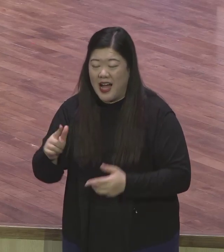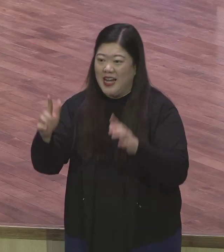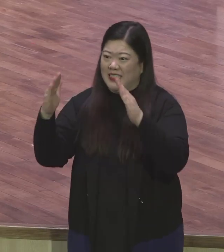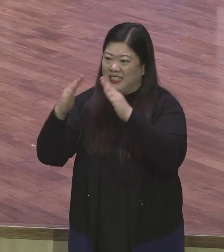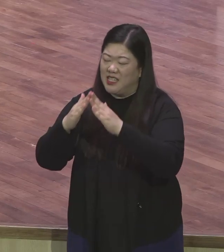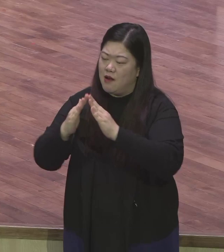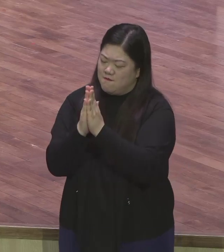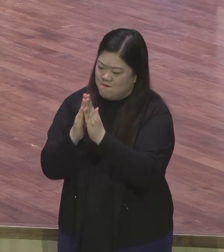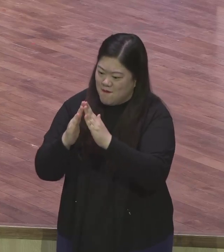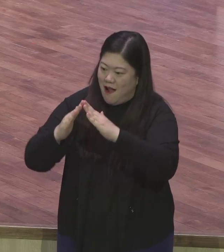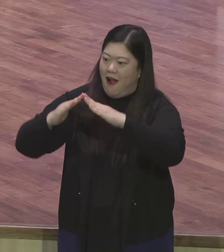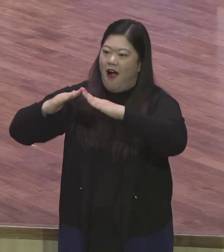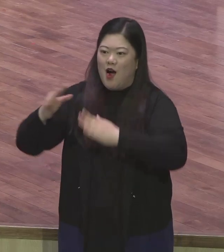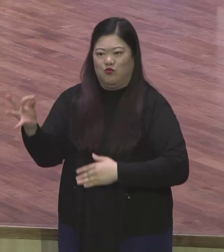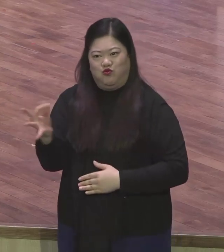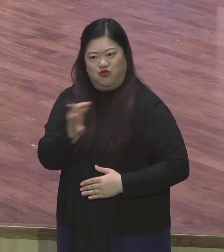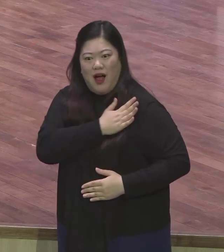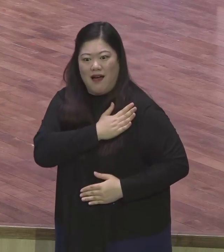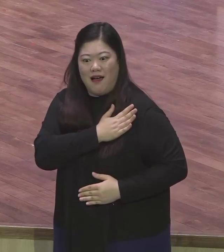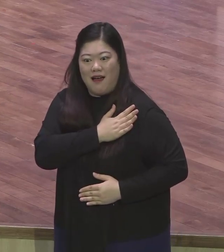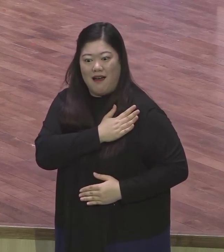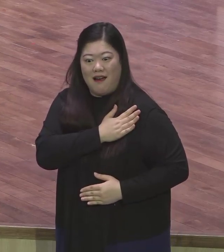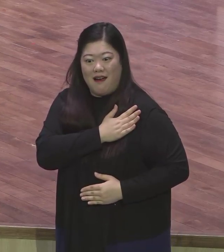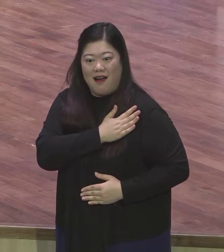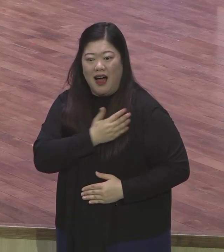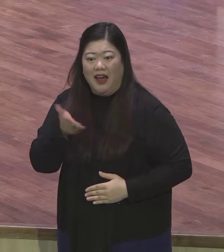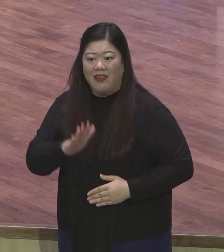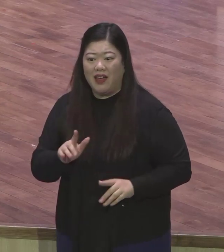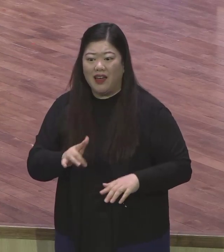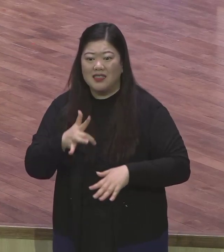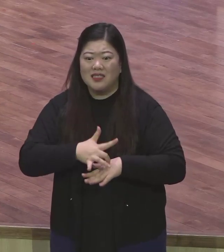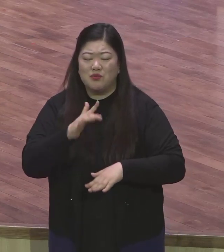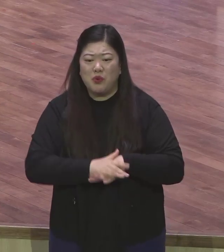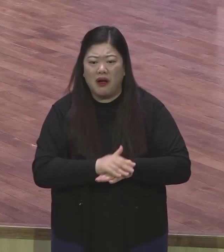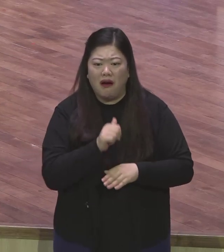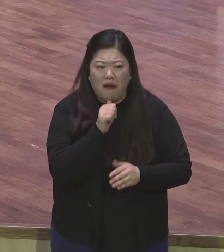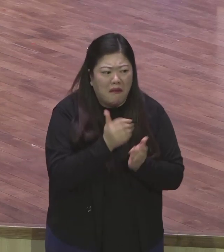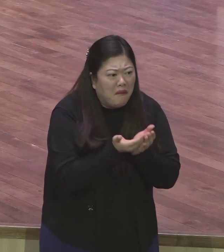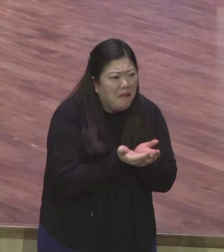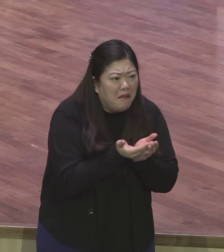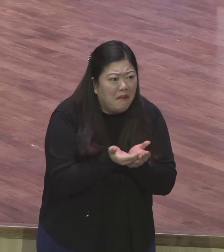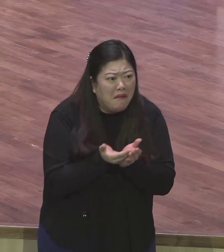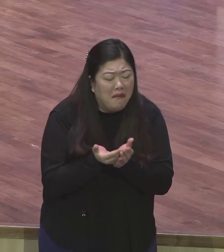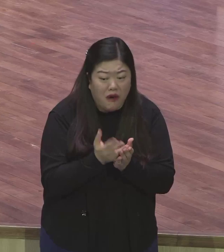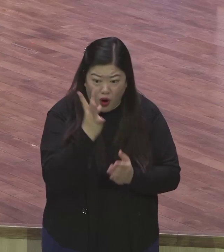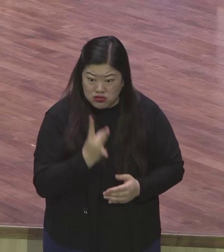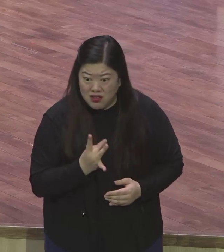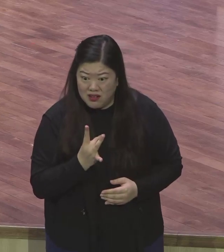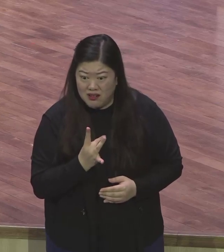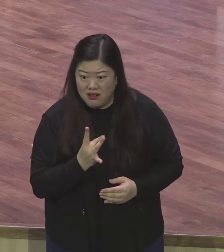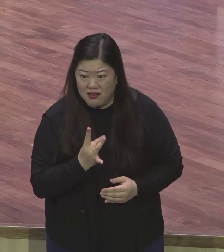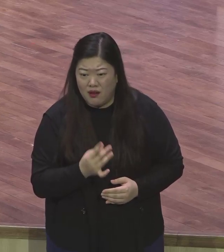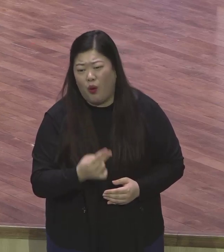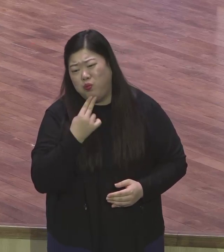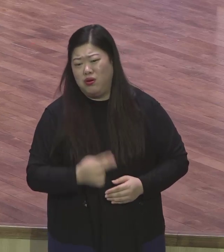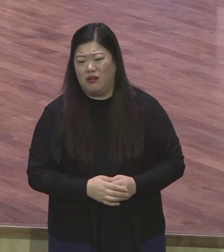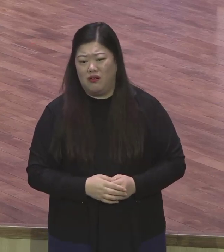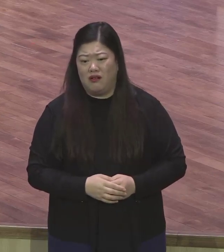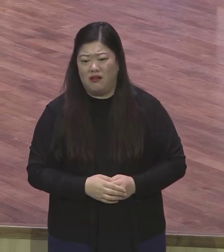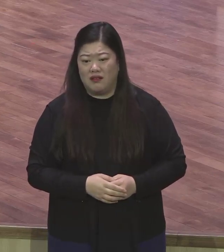어릴 때는 뭘 모르고 했는데 이제는 장성이었으면 이제는 장성한 수준에 맞춰야지 부진 상태에